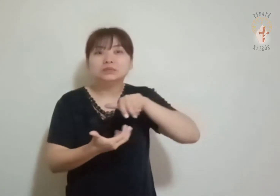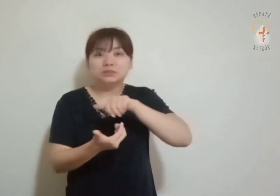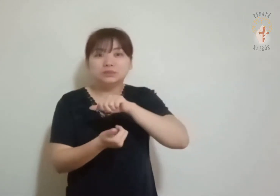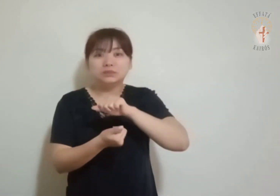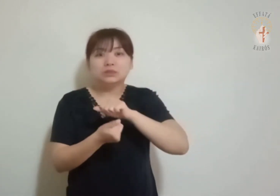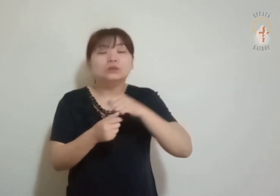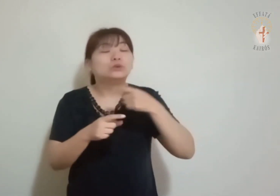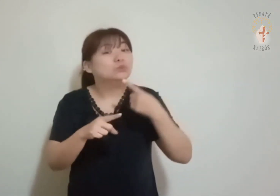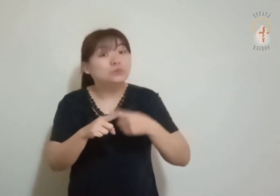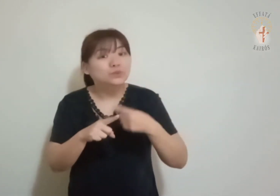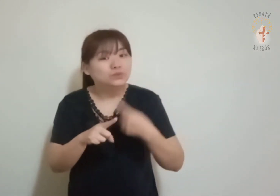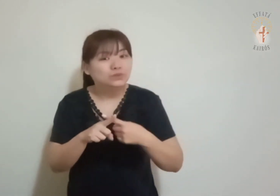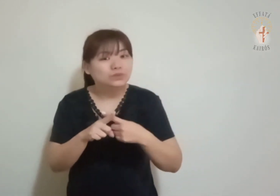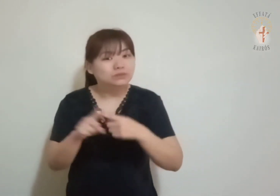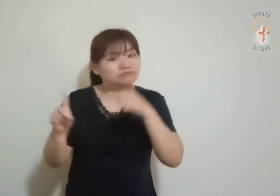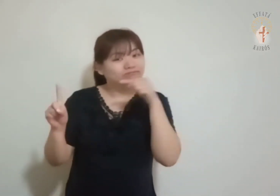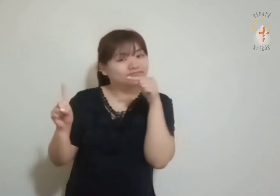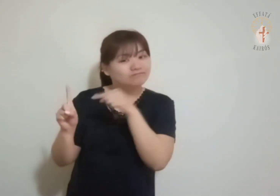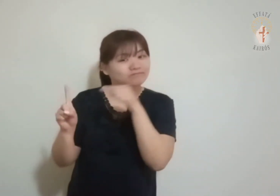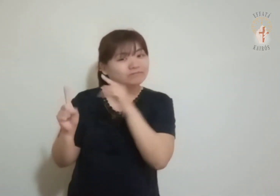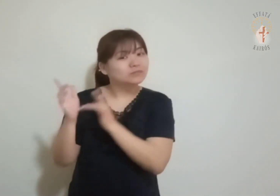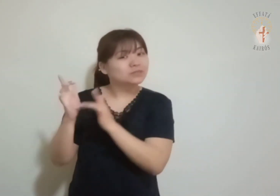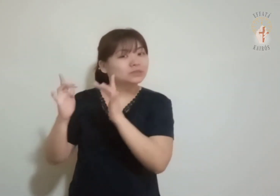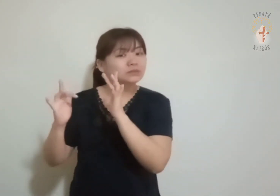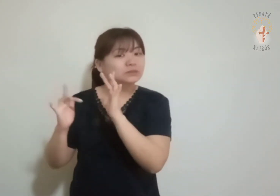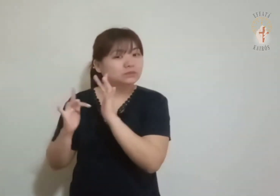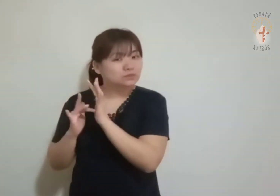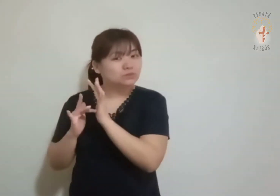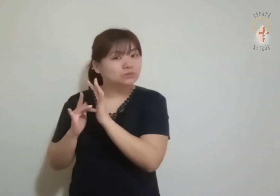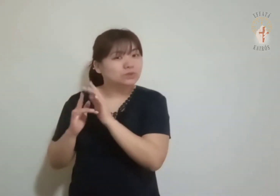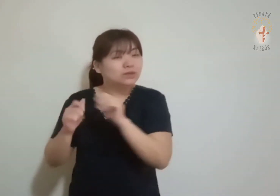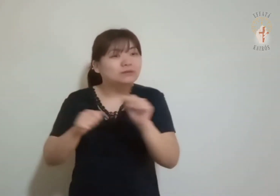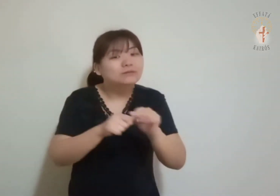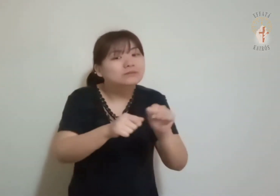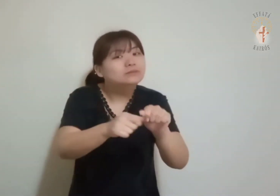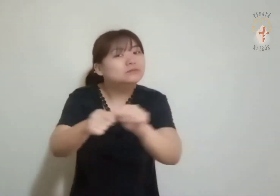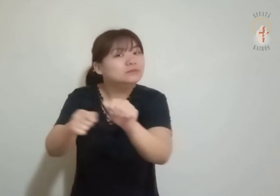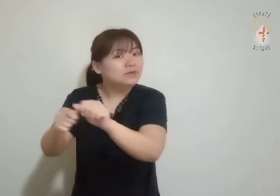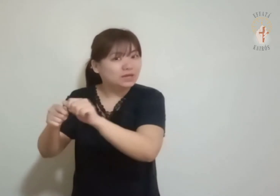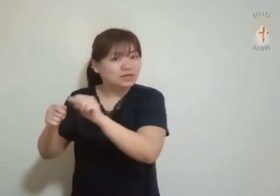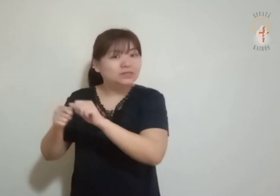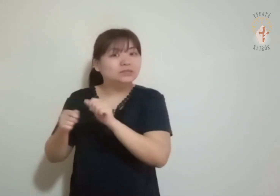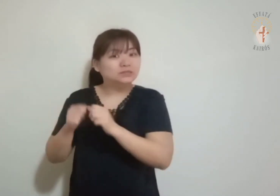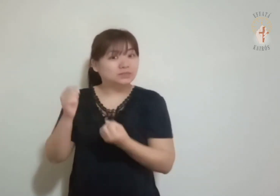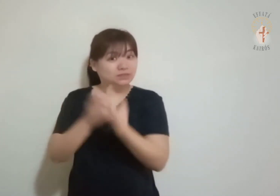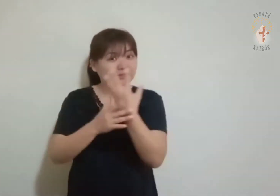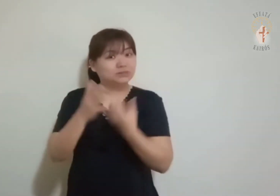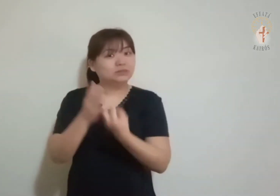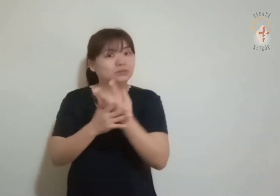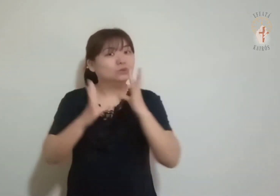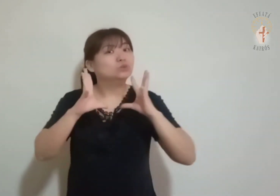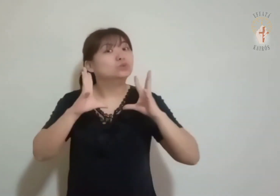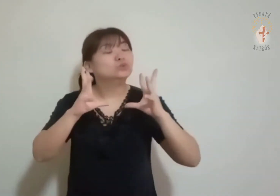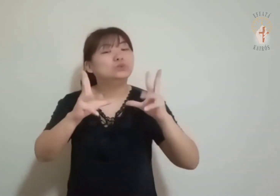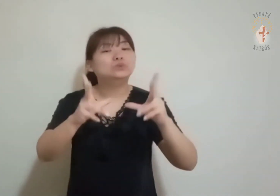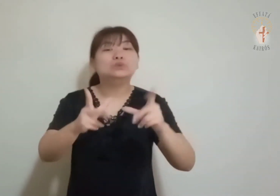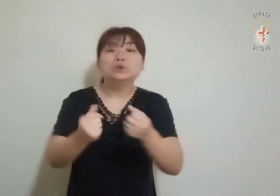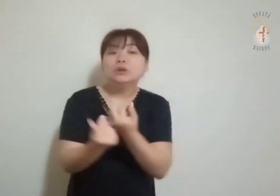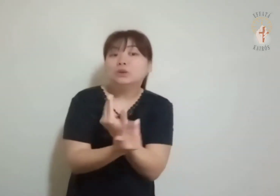Pois, por causa dele, foram criadas todas